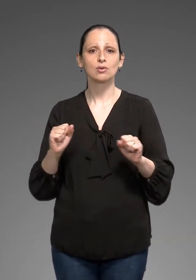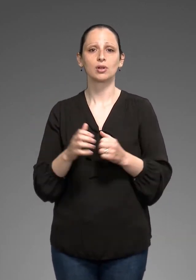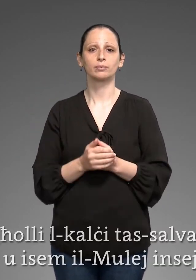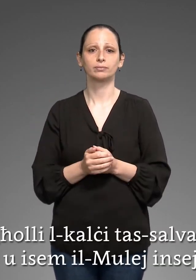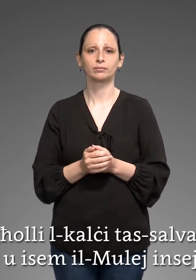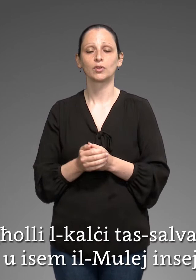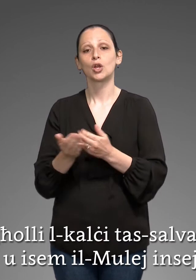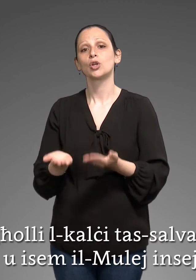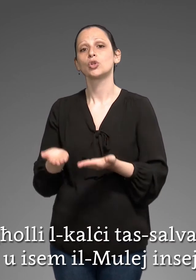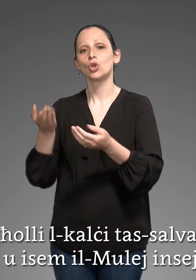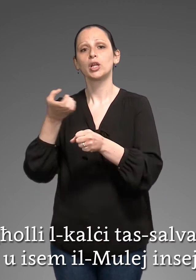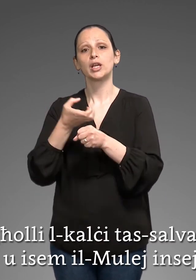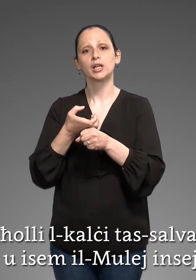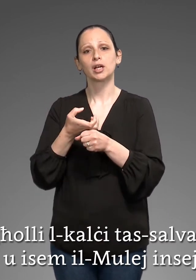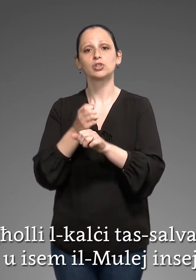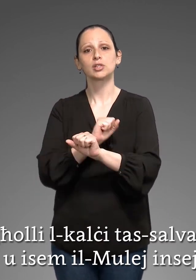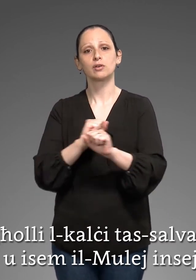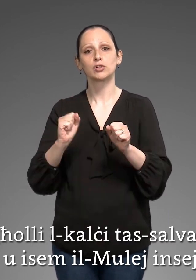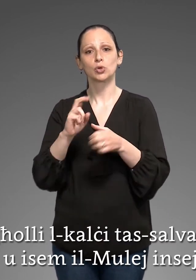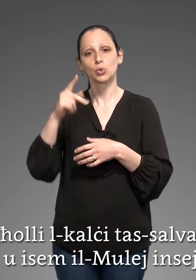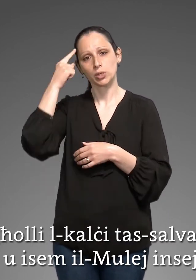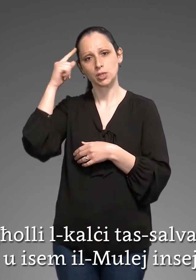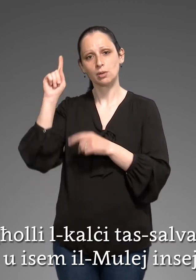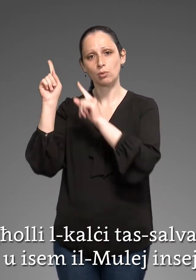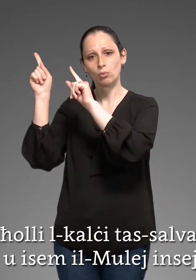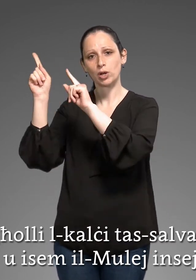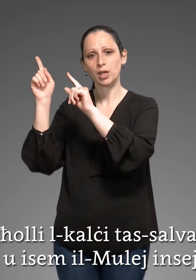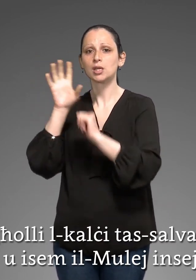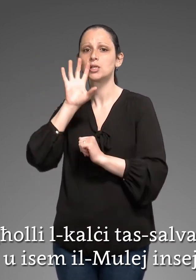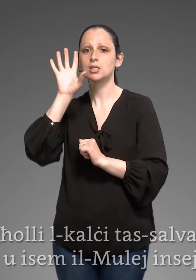Noll il-kalċi ta' salvazzjoni U jisim il-mulej in sejjaħ